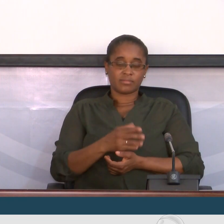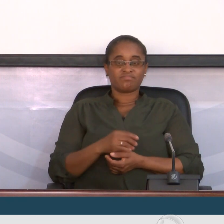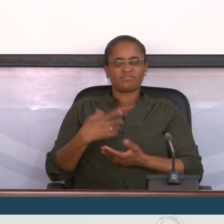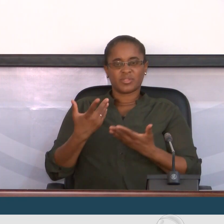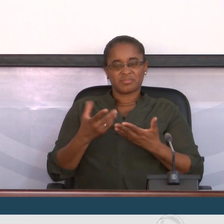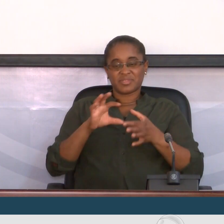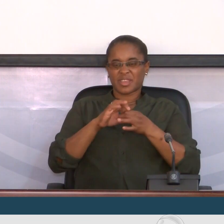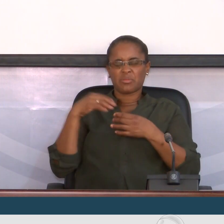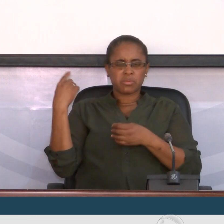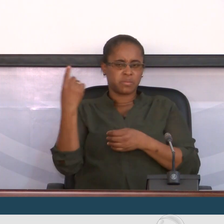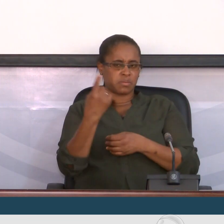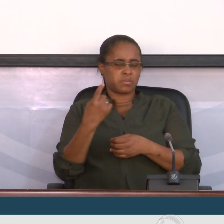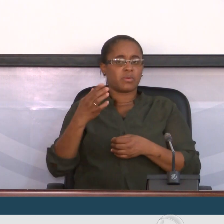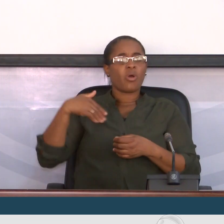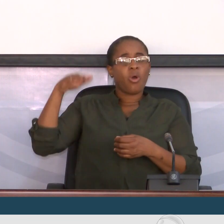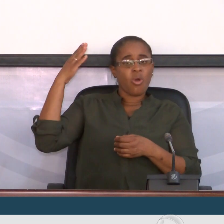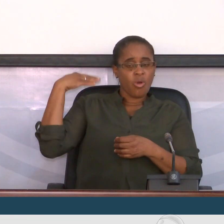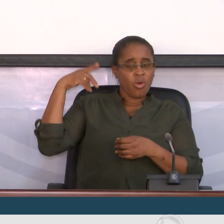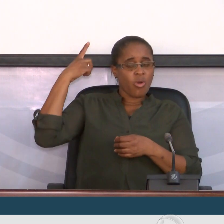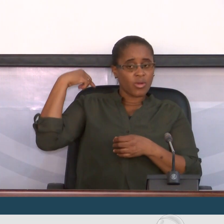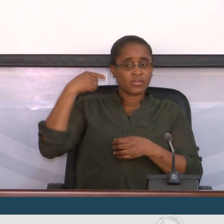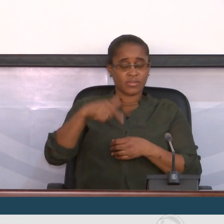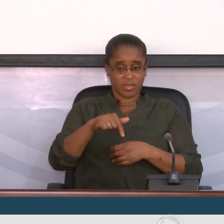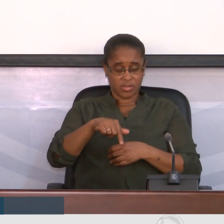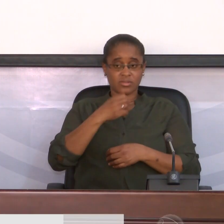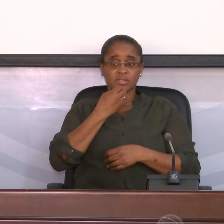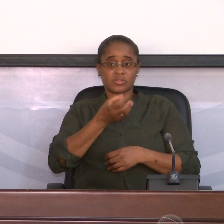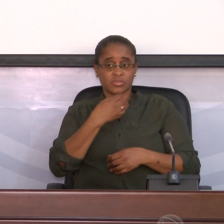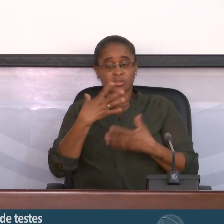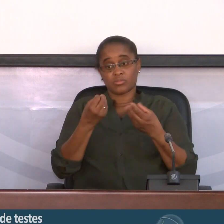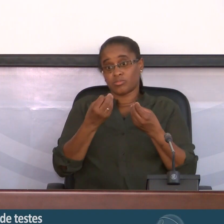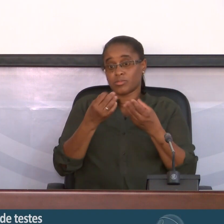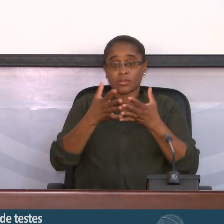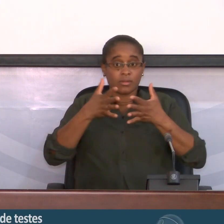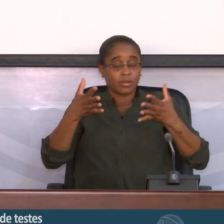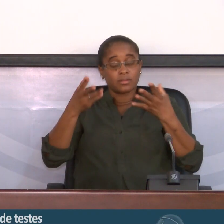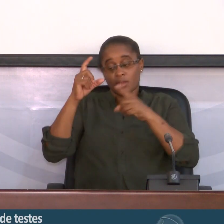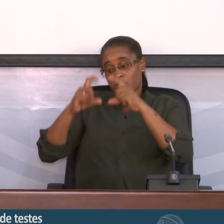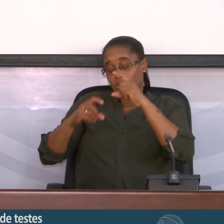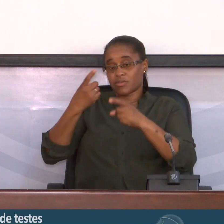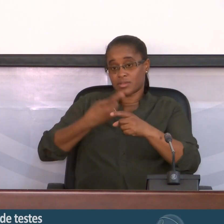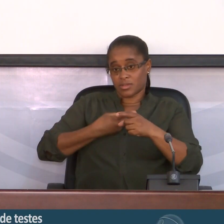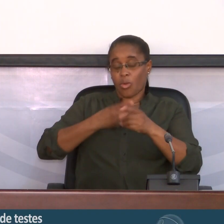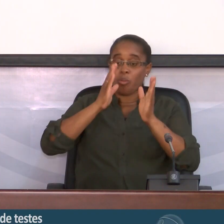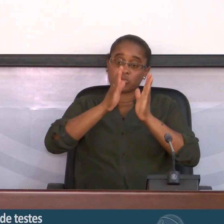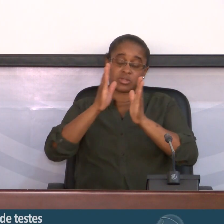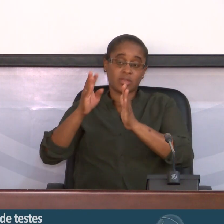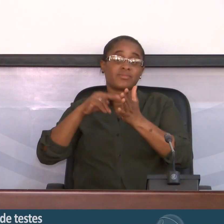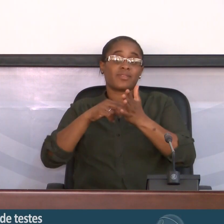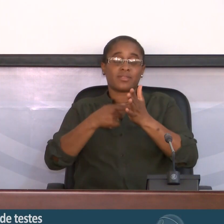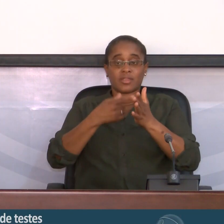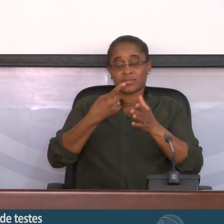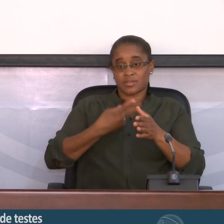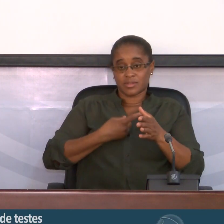ainda ontem estivemos aqui a explicar que há um volume muito grande de amostras para serem testadas. O processo da técnica PCR